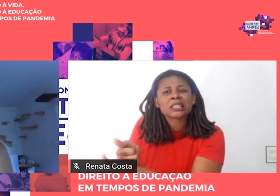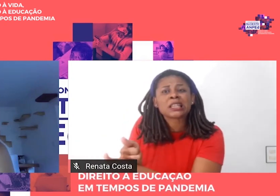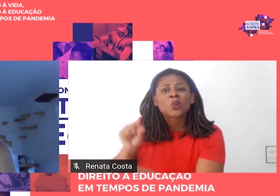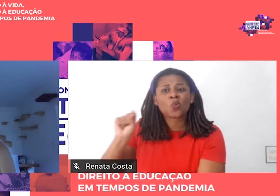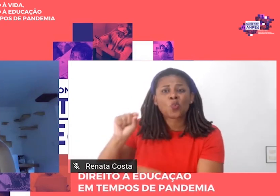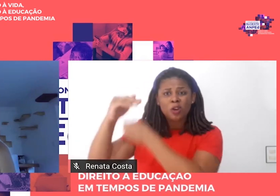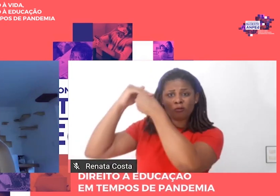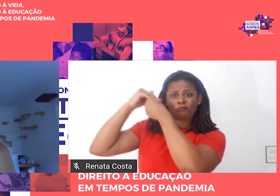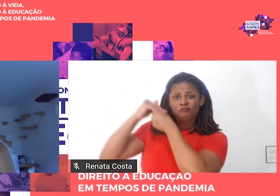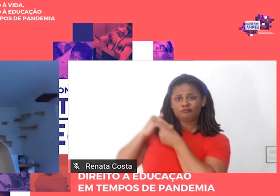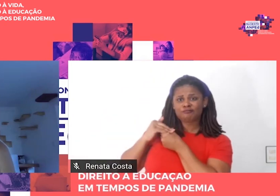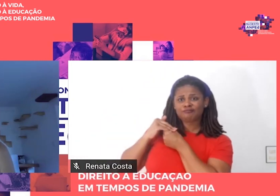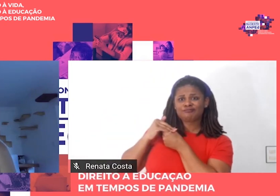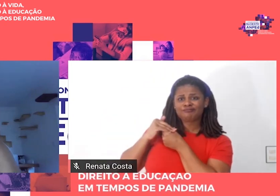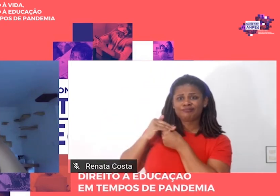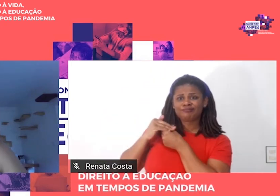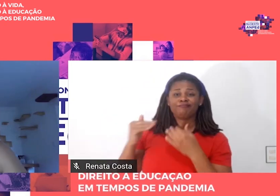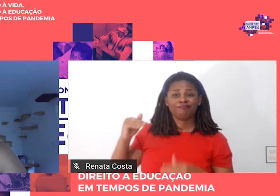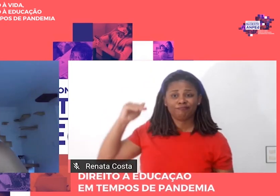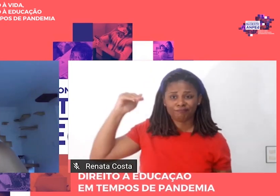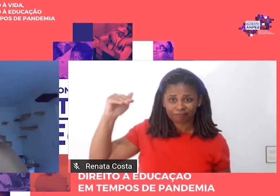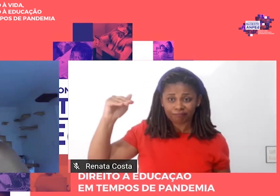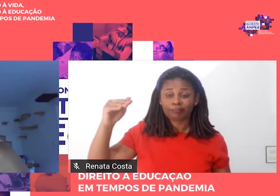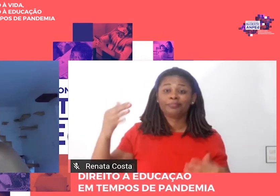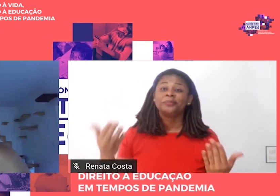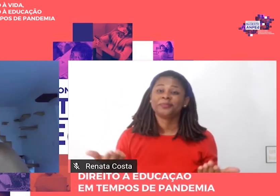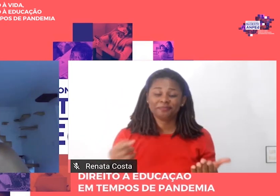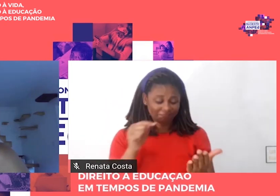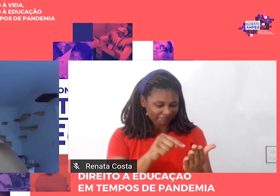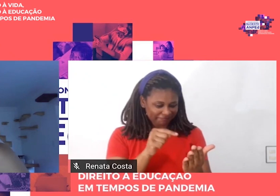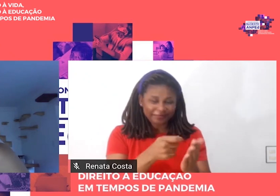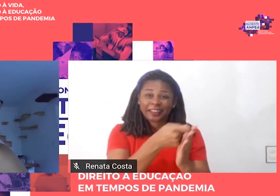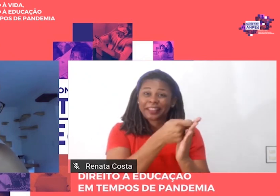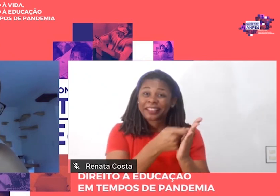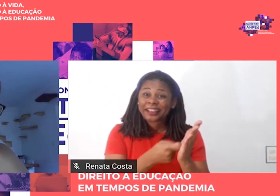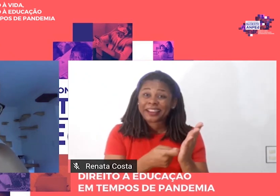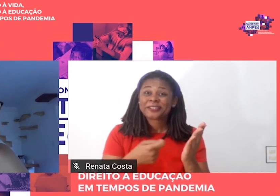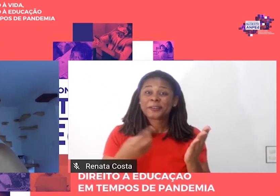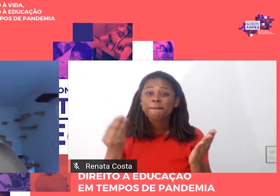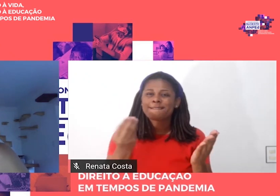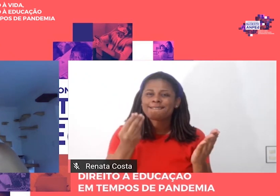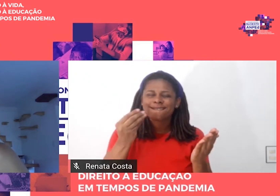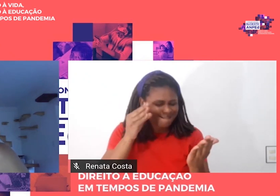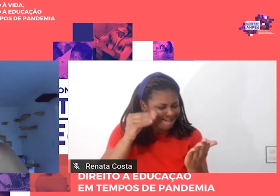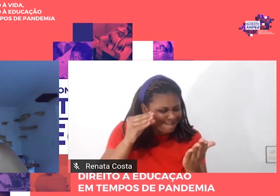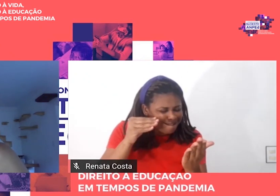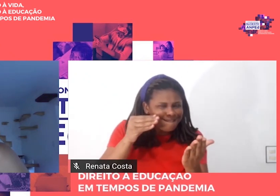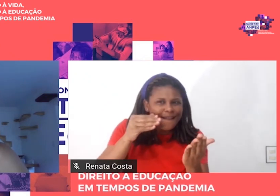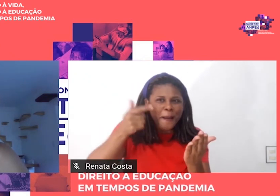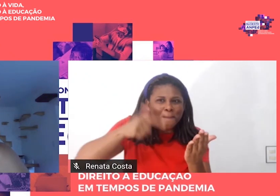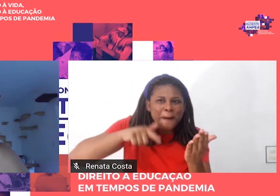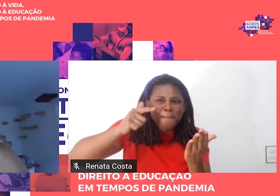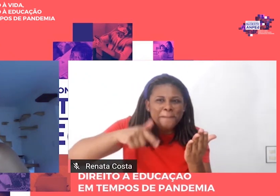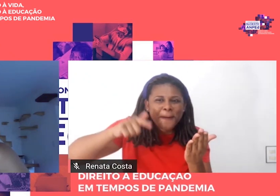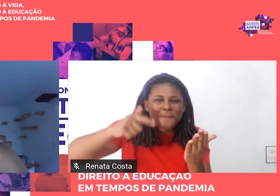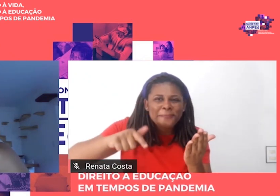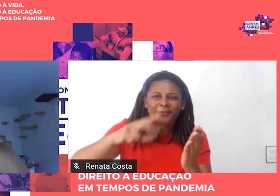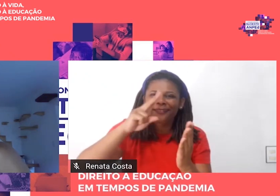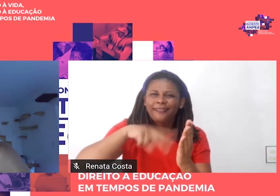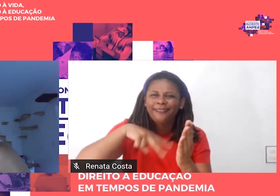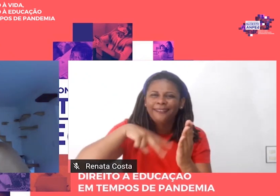foi o que me impulsionou à continuidade da leitura por meio da qual eu buscava compreender